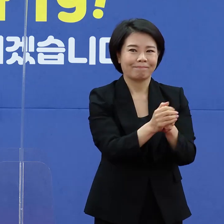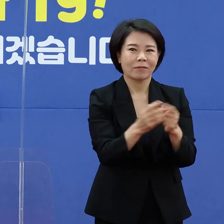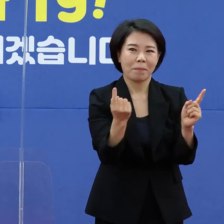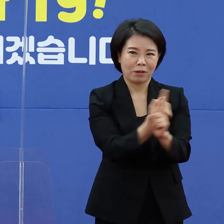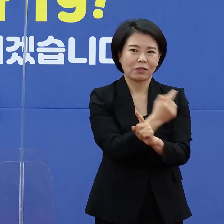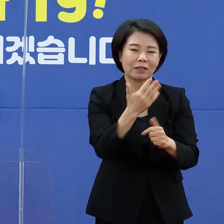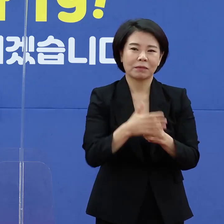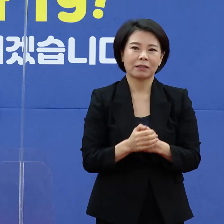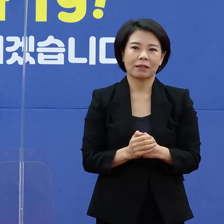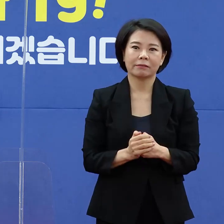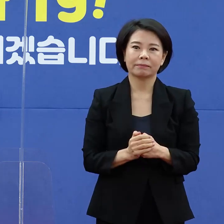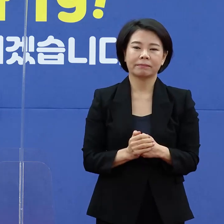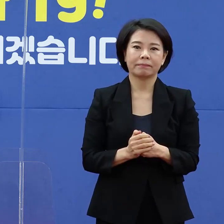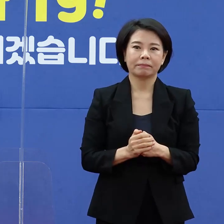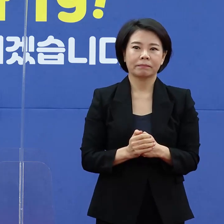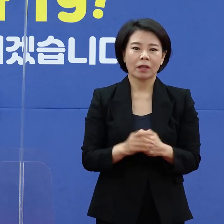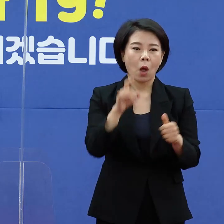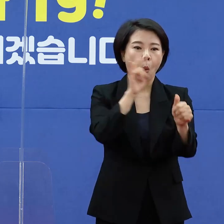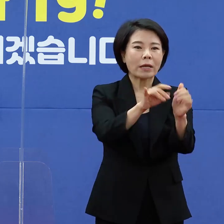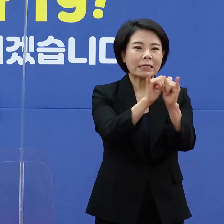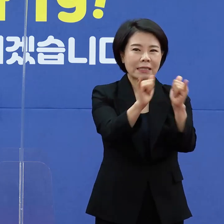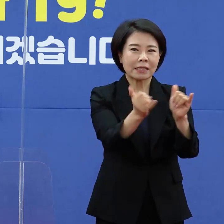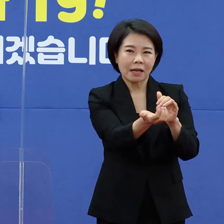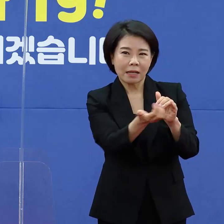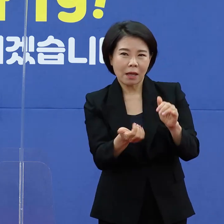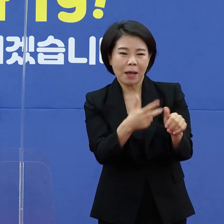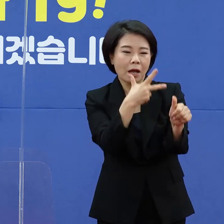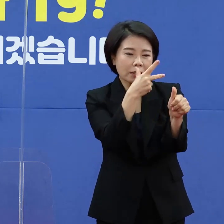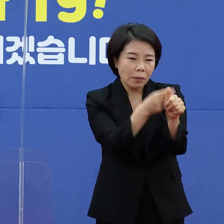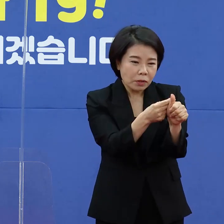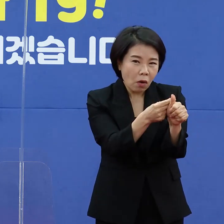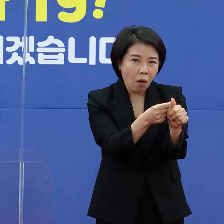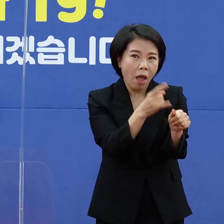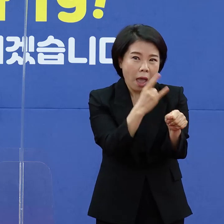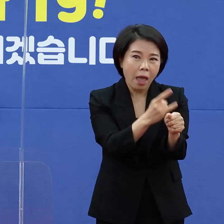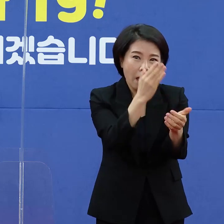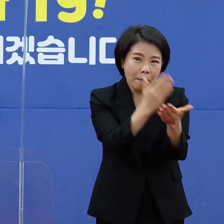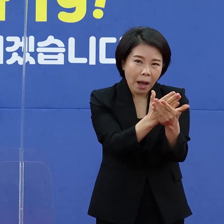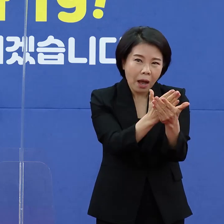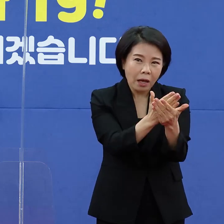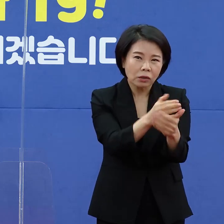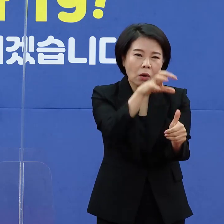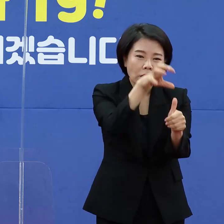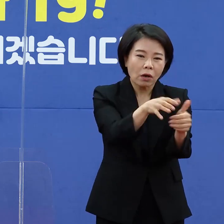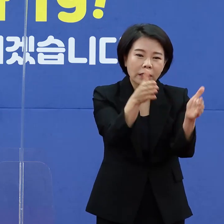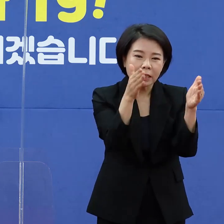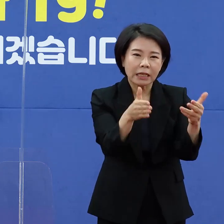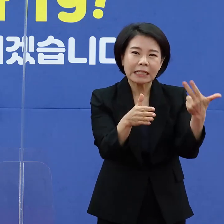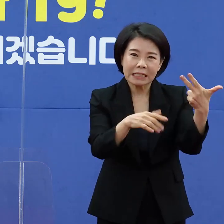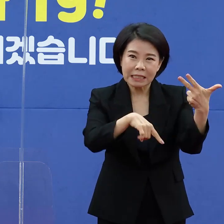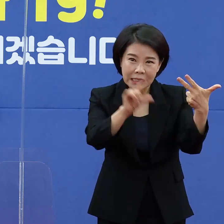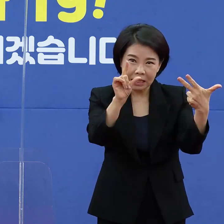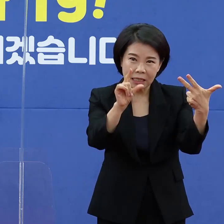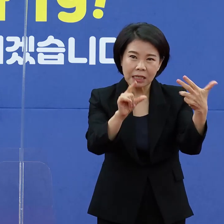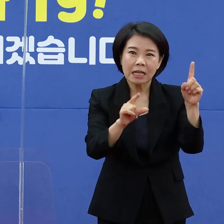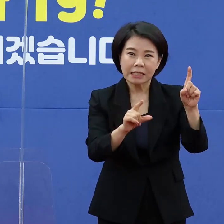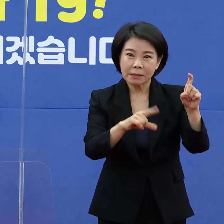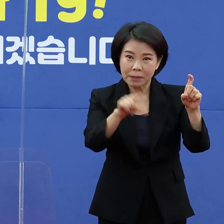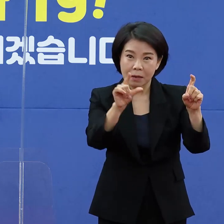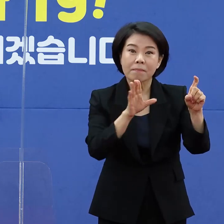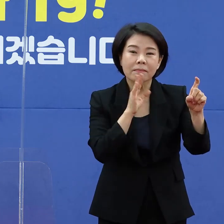바뀝니다. 확진자는 예방접종 여부에 따라 격리 기간이 7일 또는